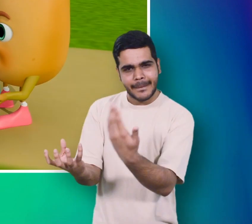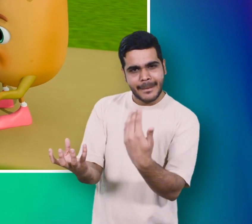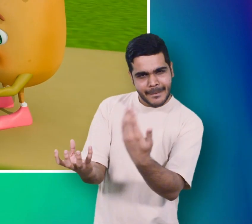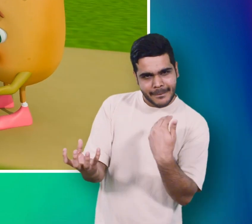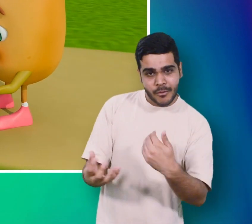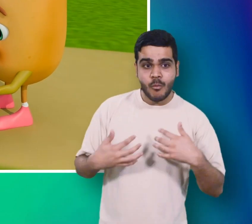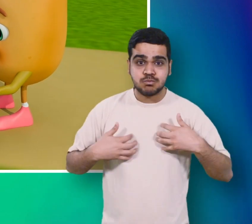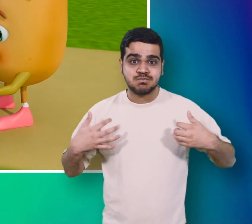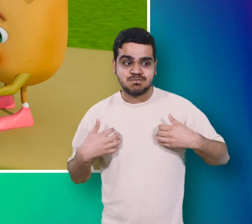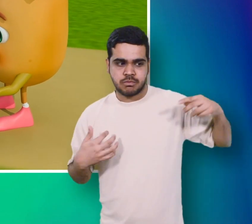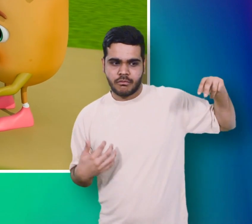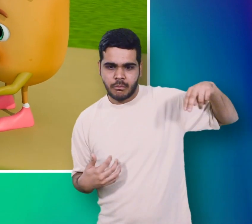खिलोना लड़ू खिलाया